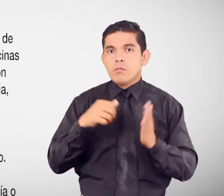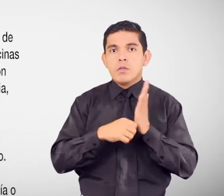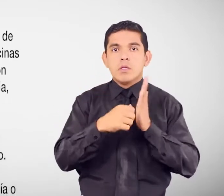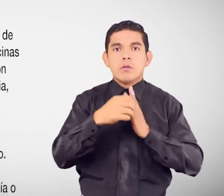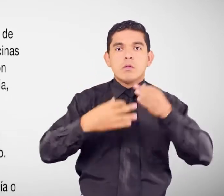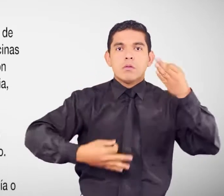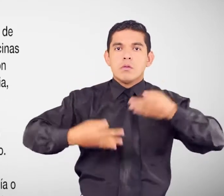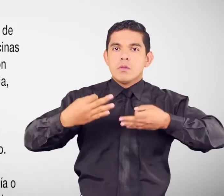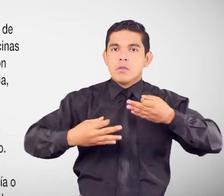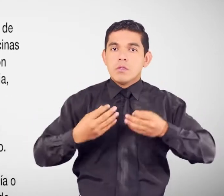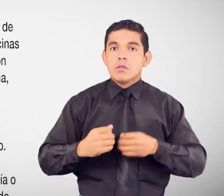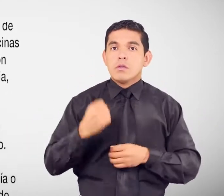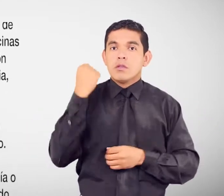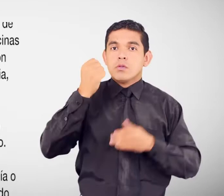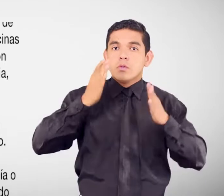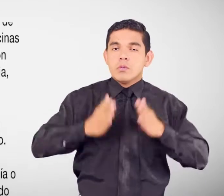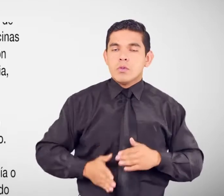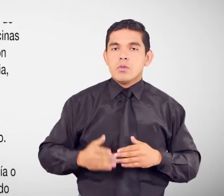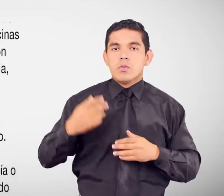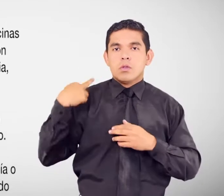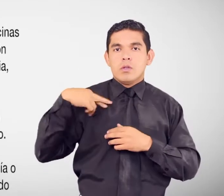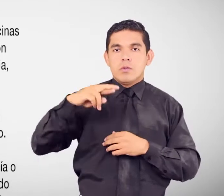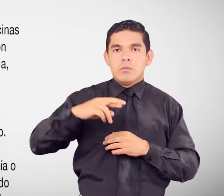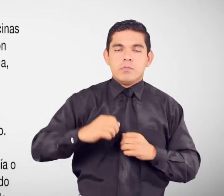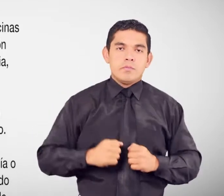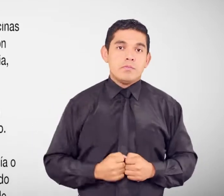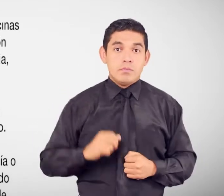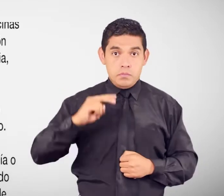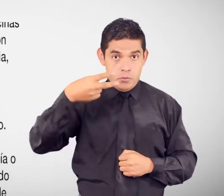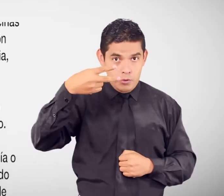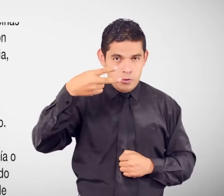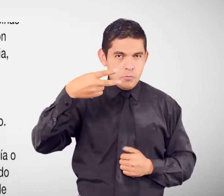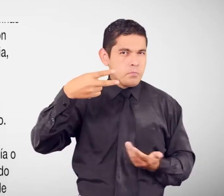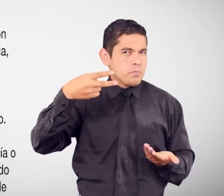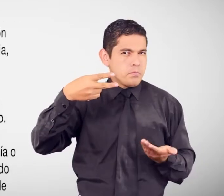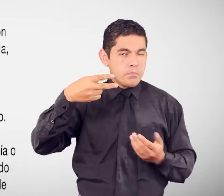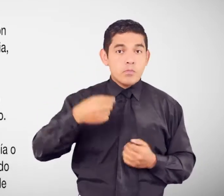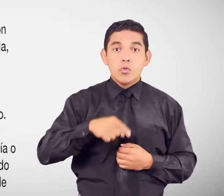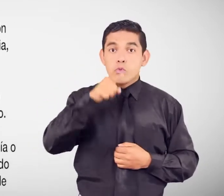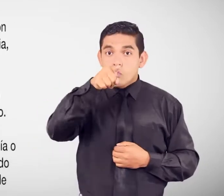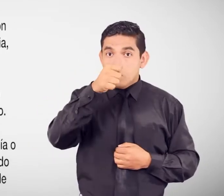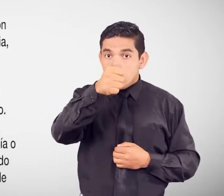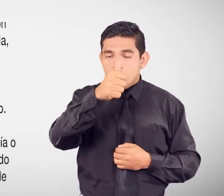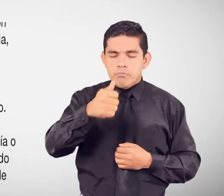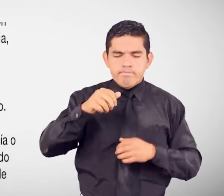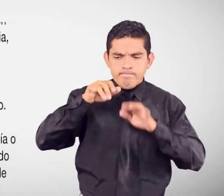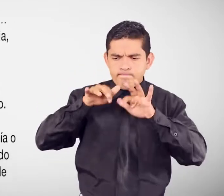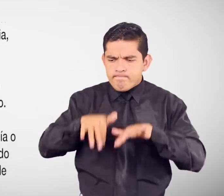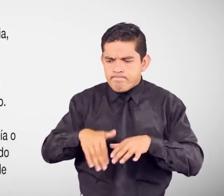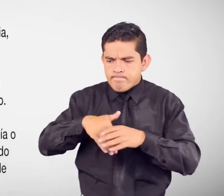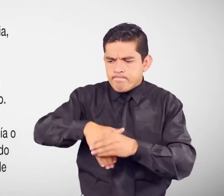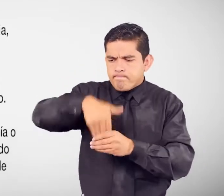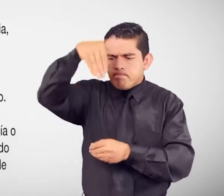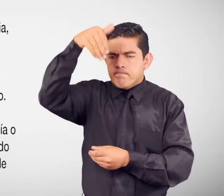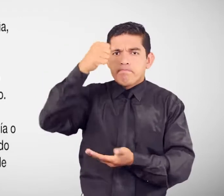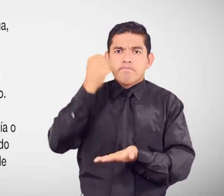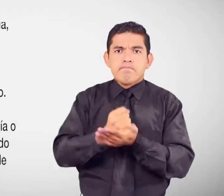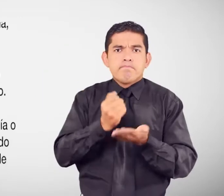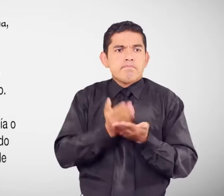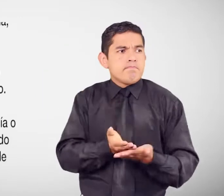de Justicia, Derechos Humanos y Cultos 2. Puedes también redactar un oficio o carta por escrito